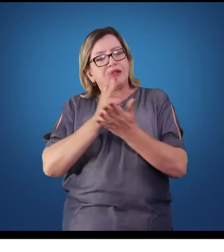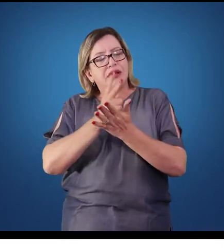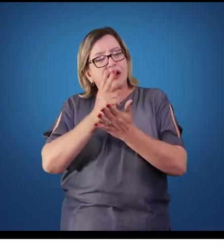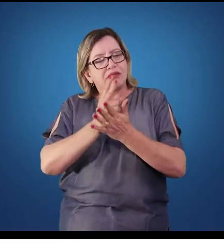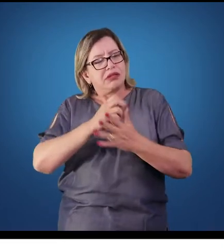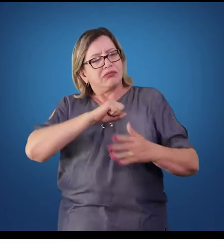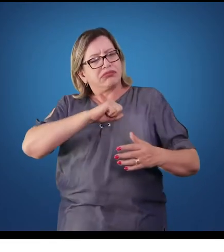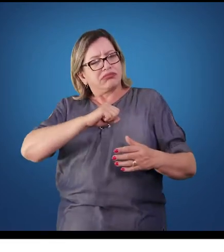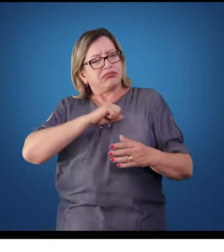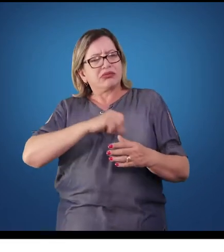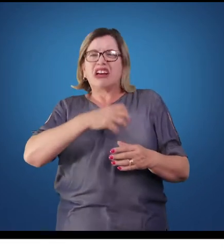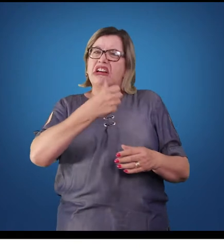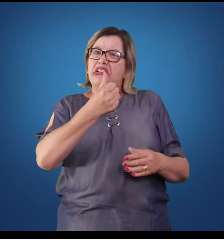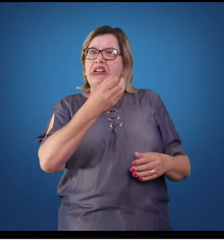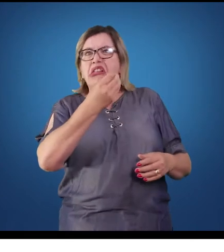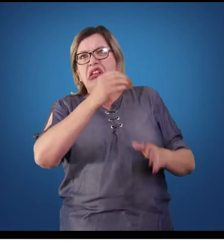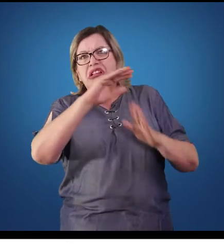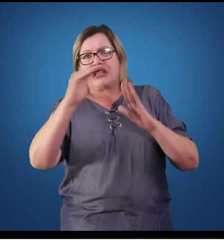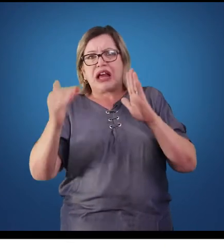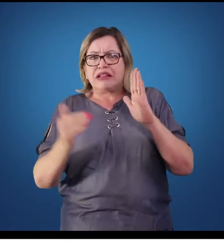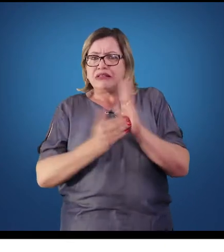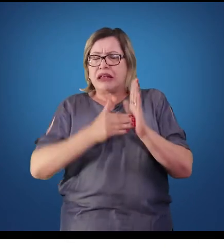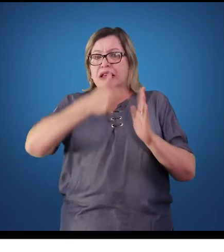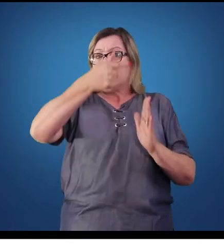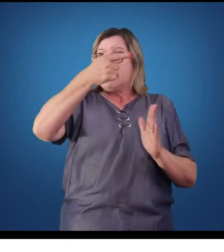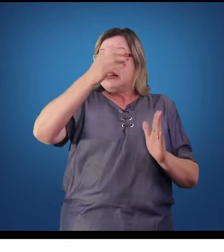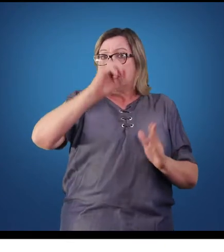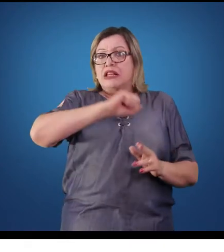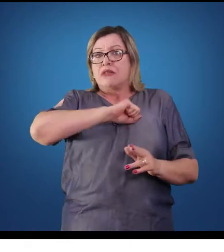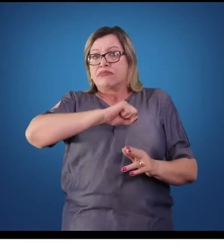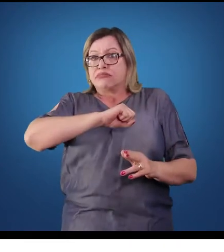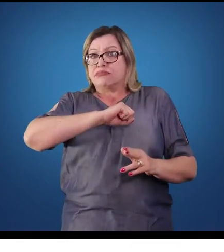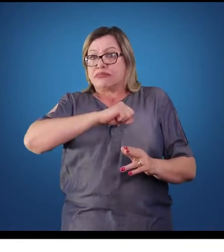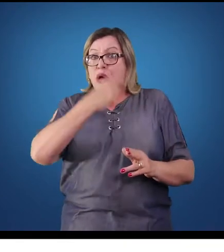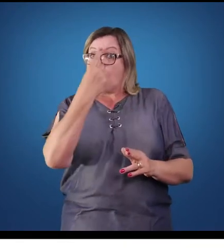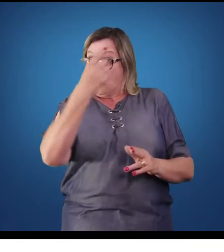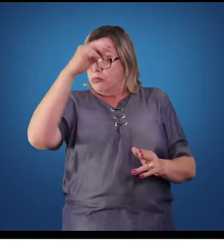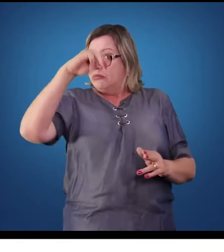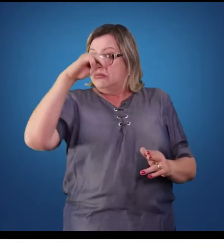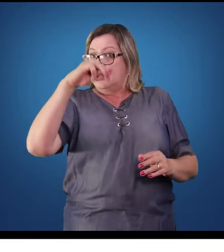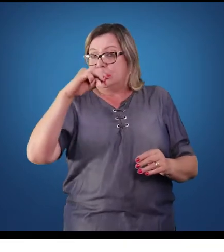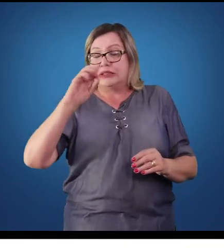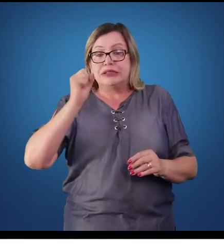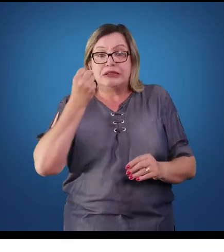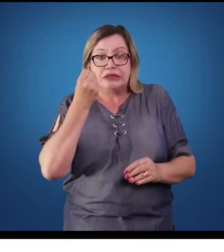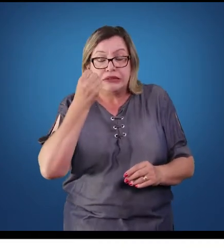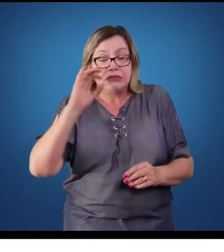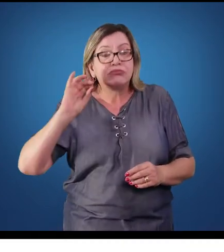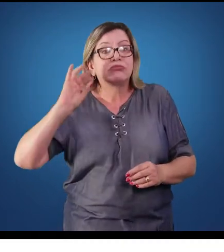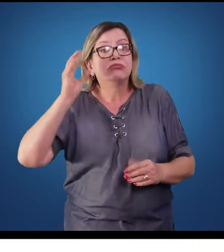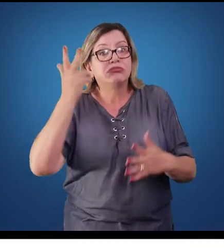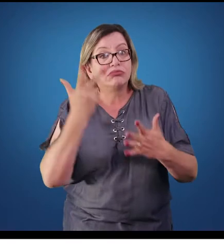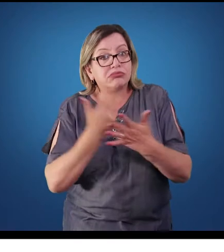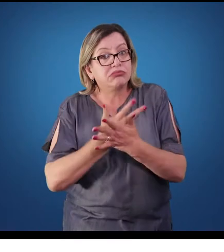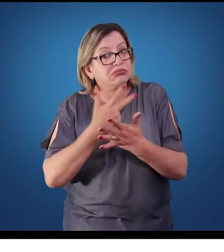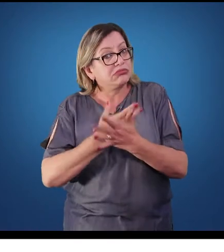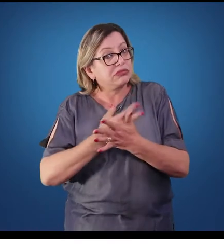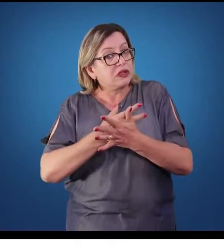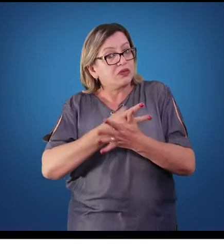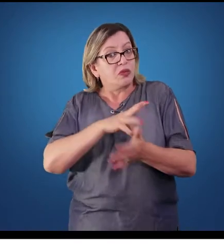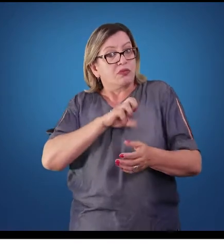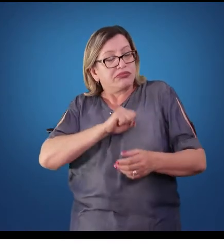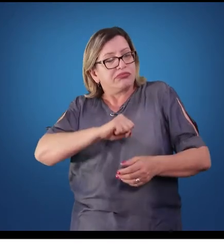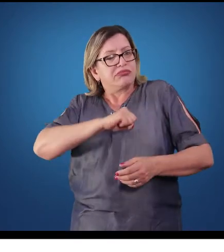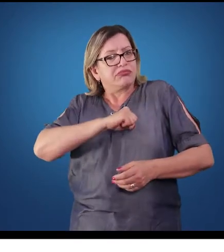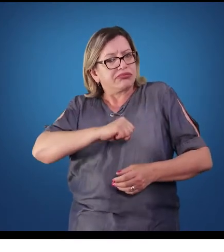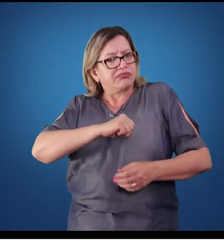Caso ocorra uma falha na transmissão desse sistema, a contração dos átrios